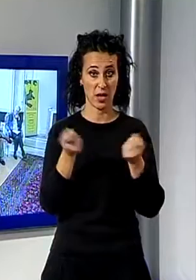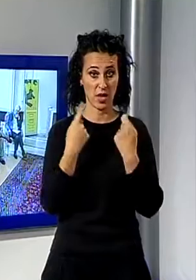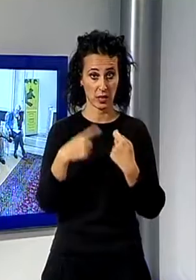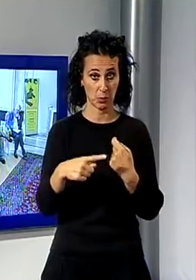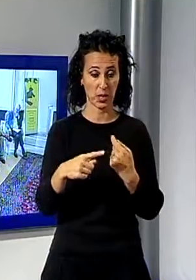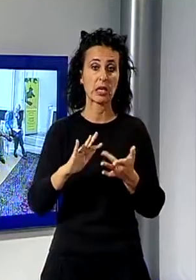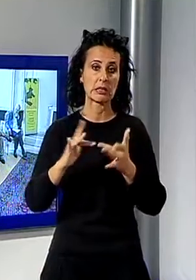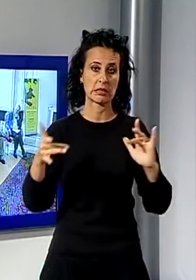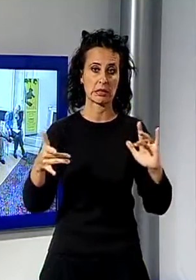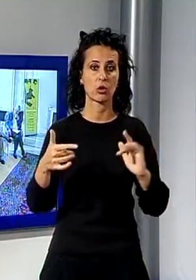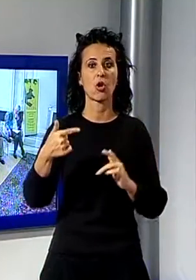teatrodelgiglio.it